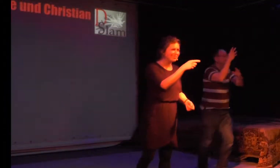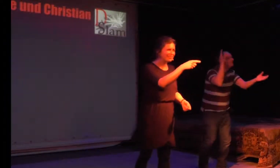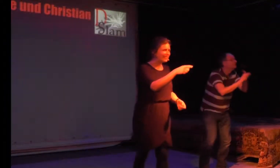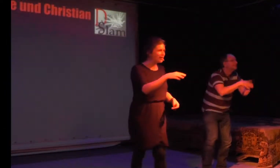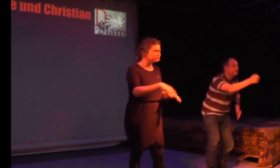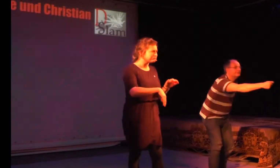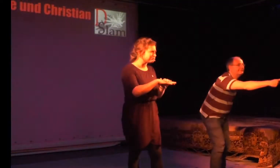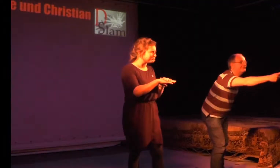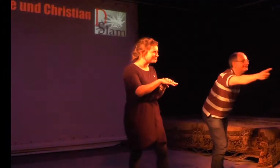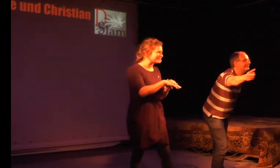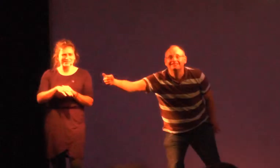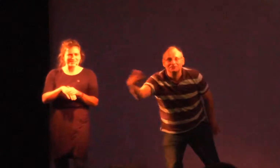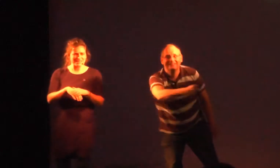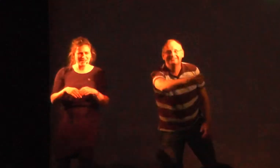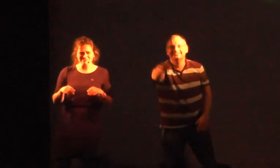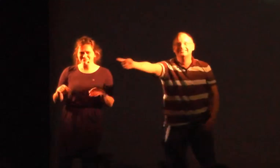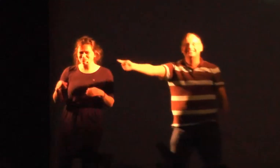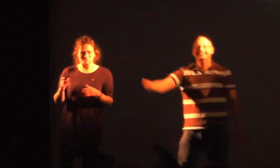Kopfstand. Wer schafft, schafft ihr das?